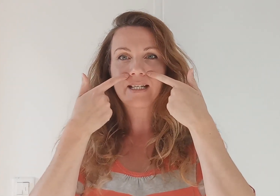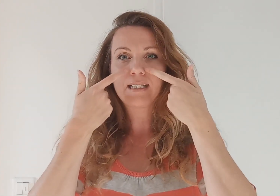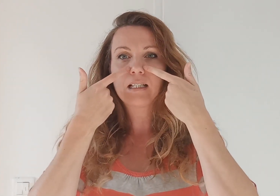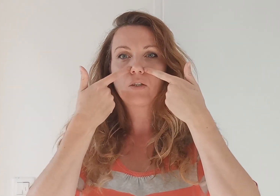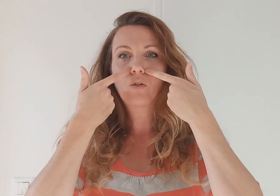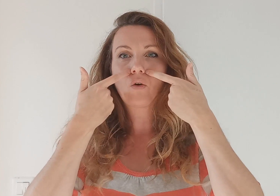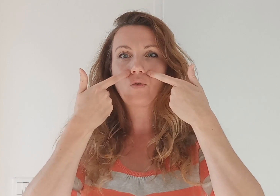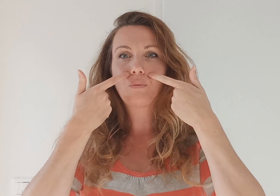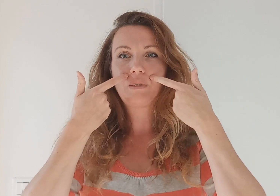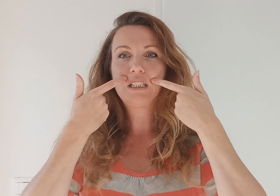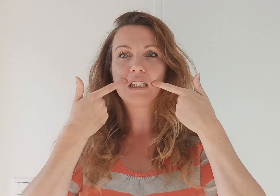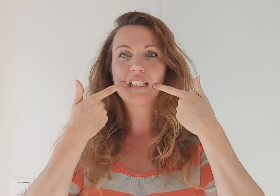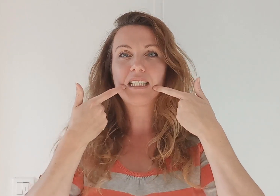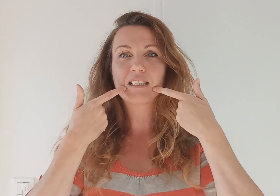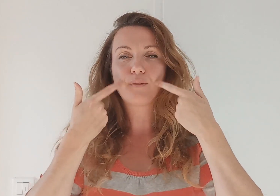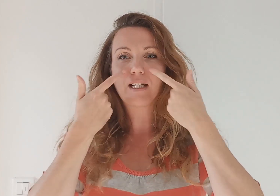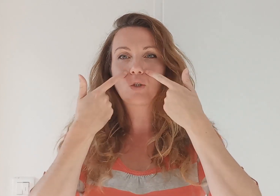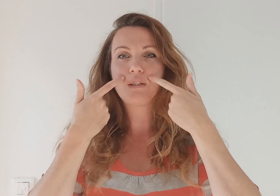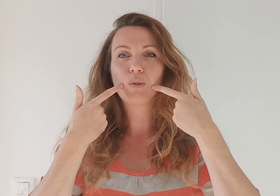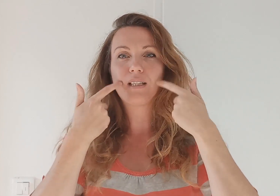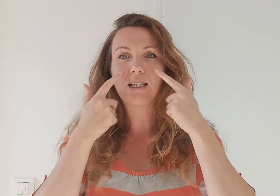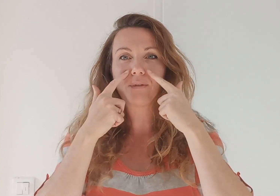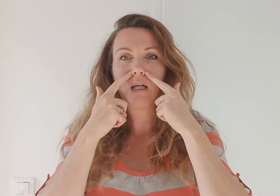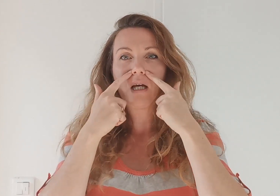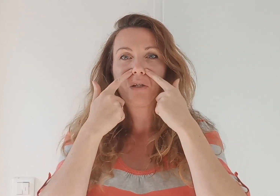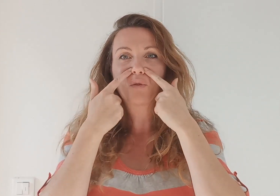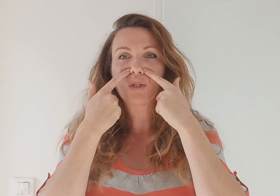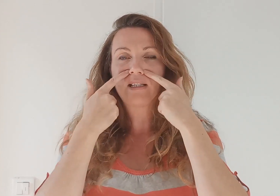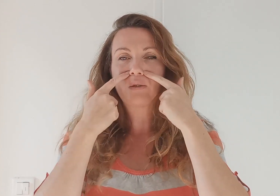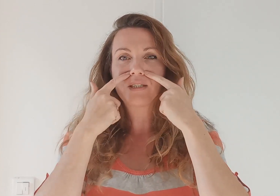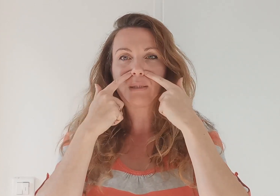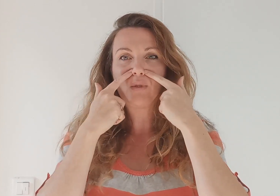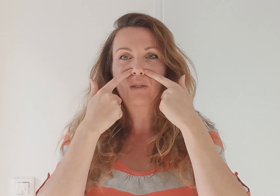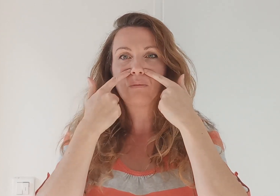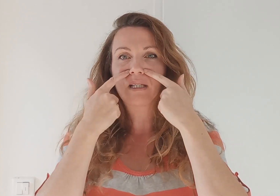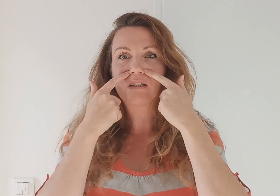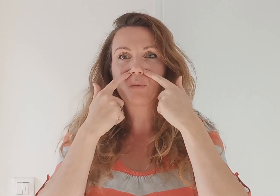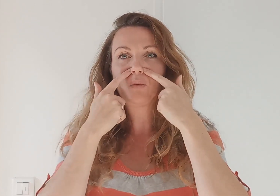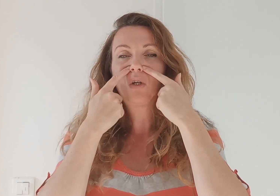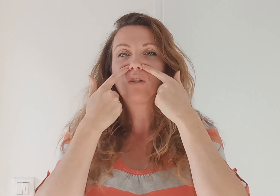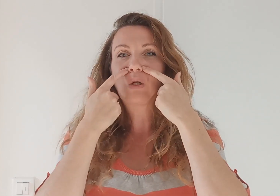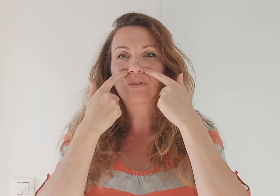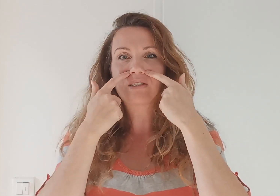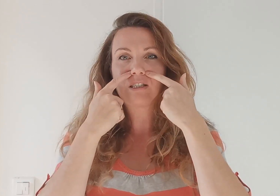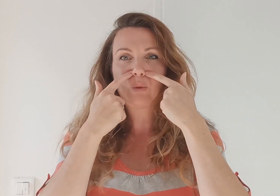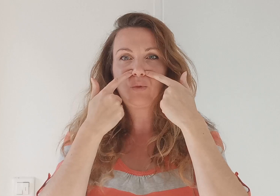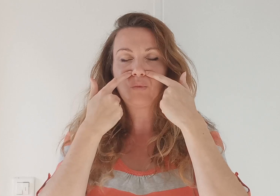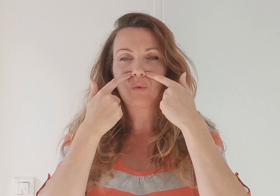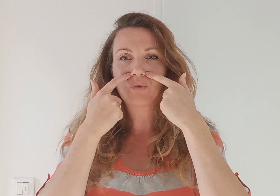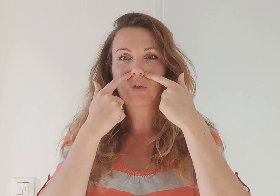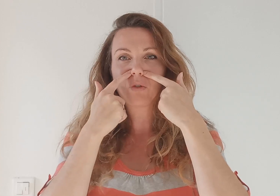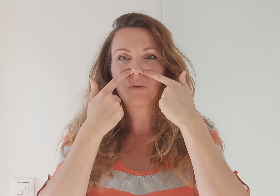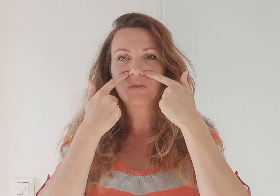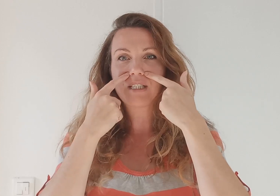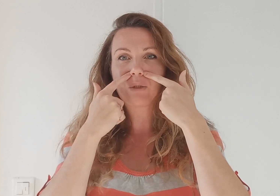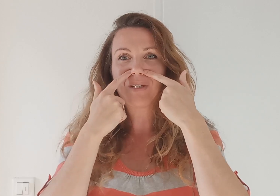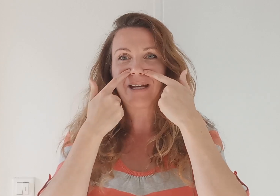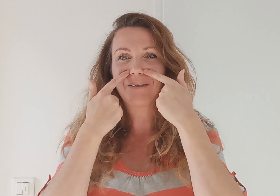narines dans le pli qui descend à la commission des lèvres. Donc je vais aller le stimuler avec une pression dans le sens des aiguilles d'une onde circulaire.